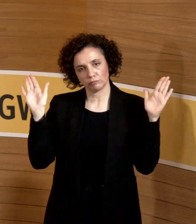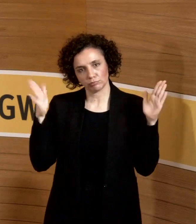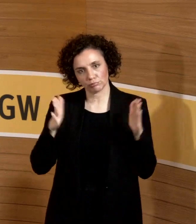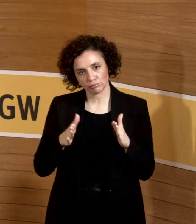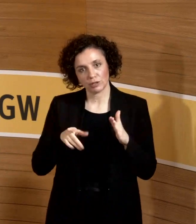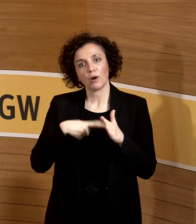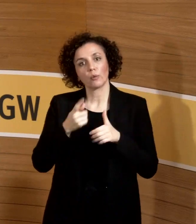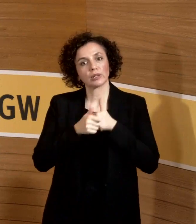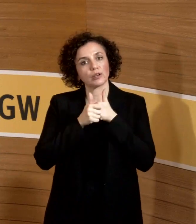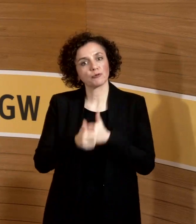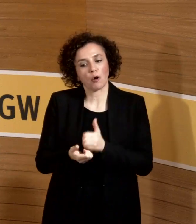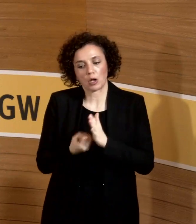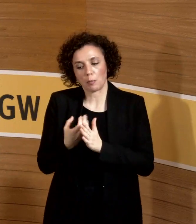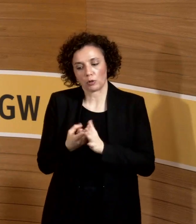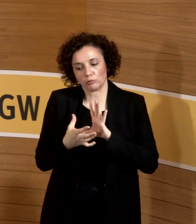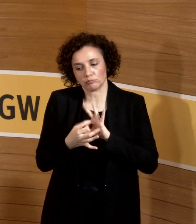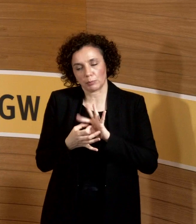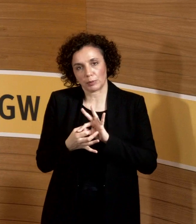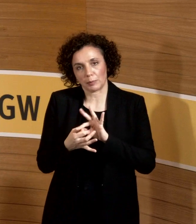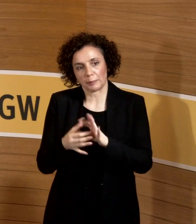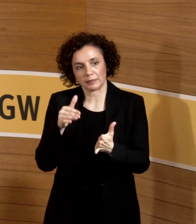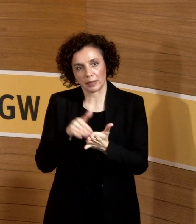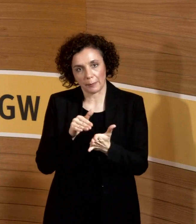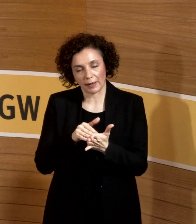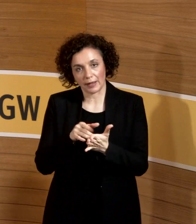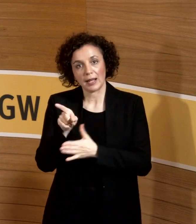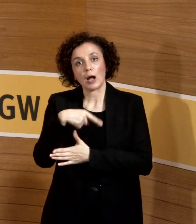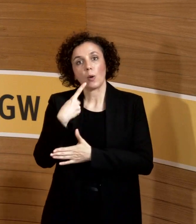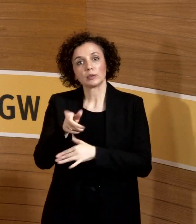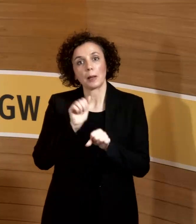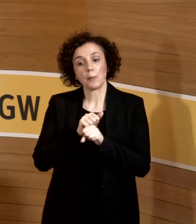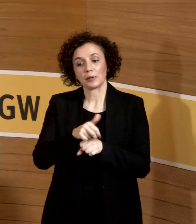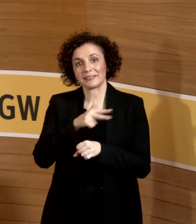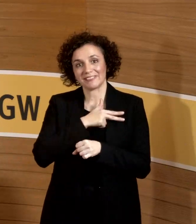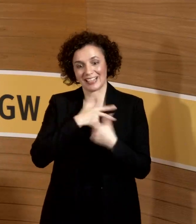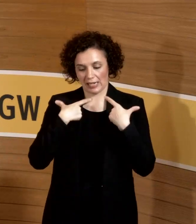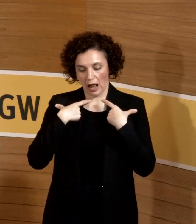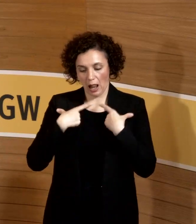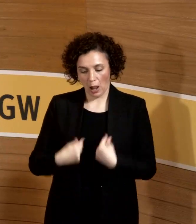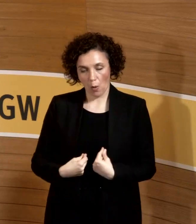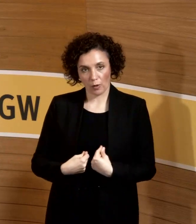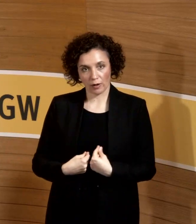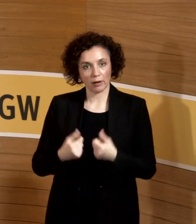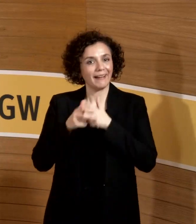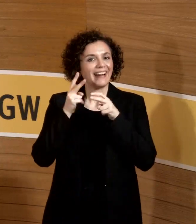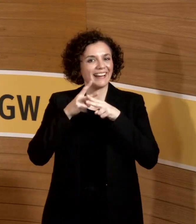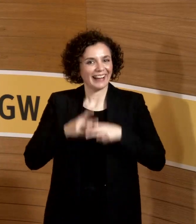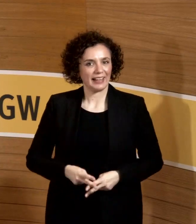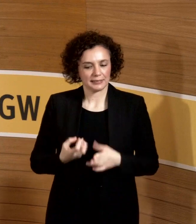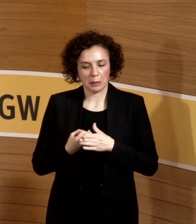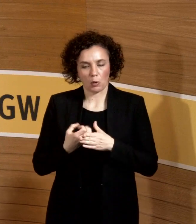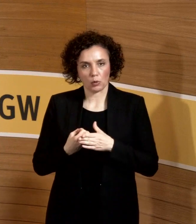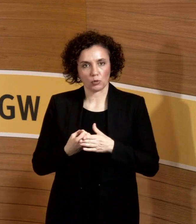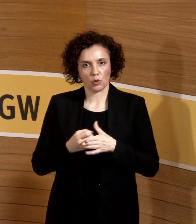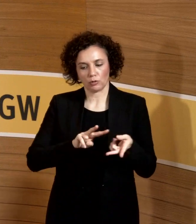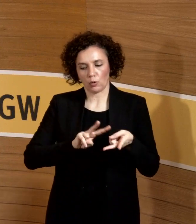aus dem Radern und wie viel der Folgeprodukte tatsächlich aus der Lunge in das Blut übergehen und mit dem Blut der Mutter natürlich dann